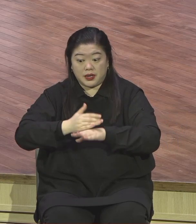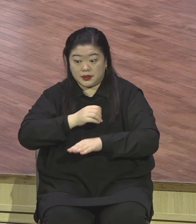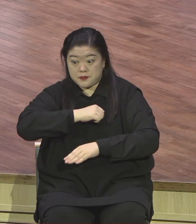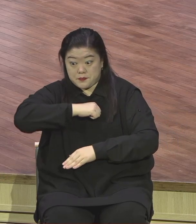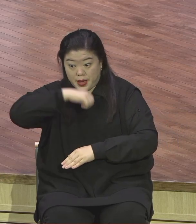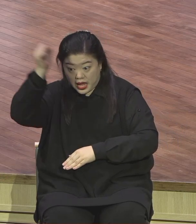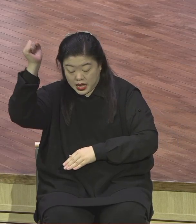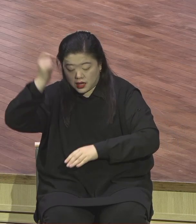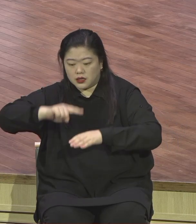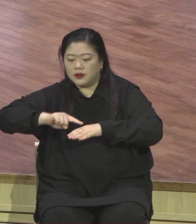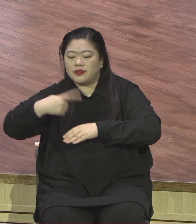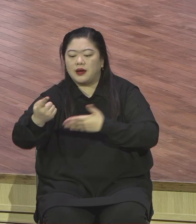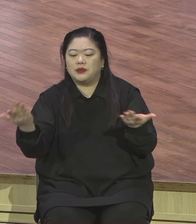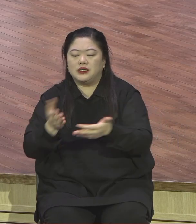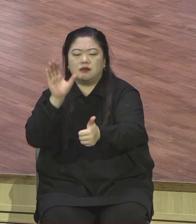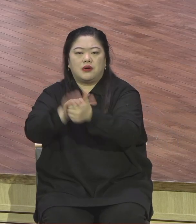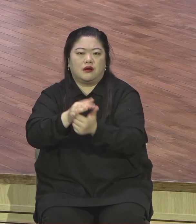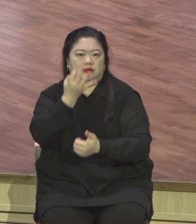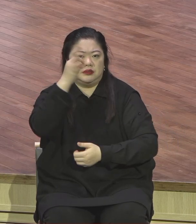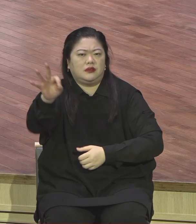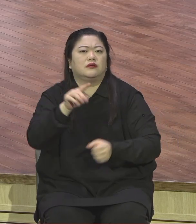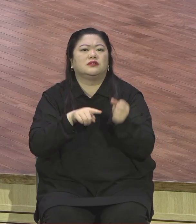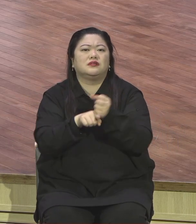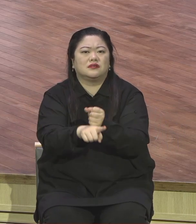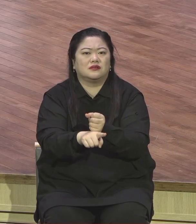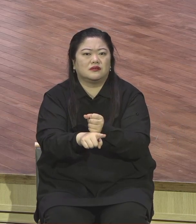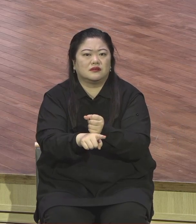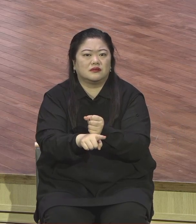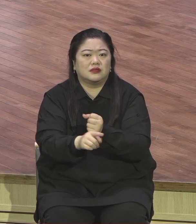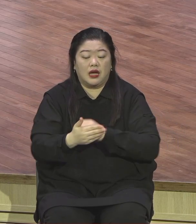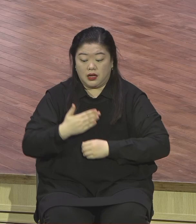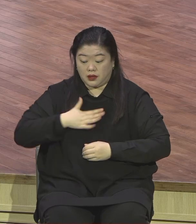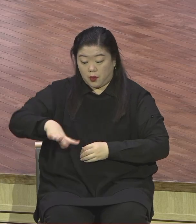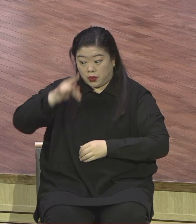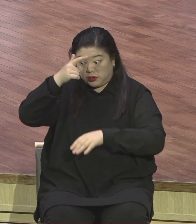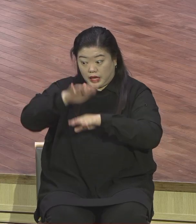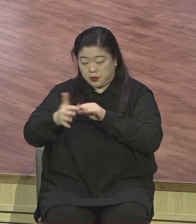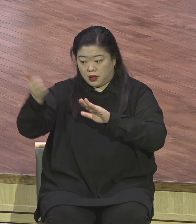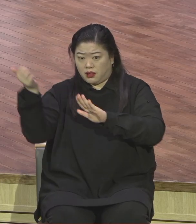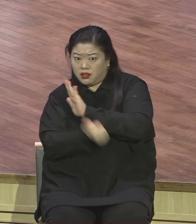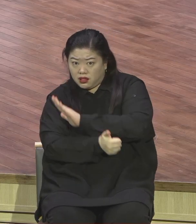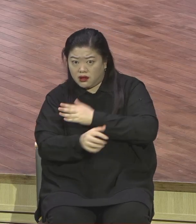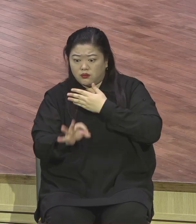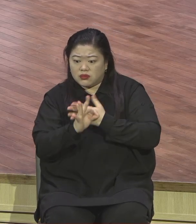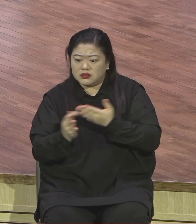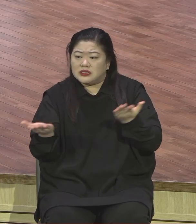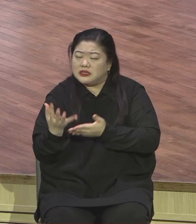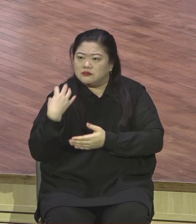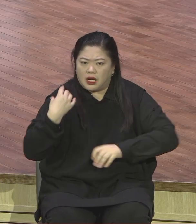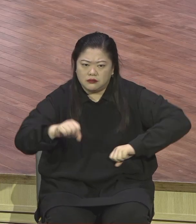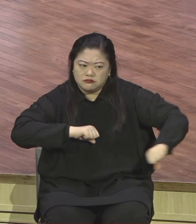영광을 돌리고 하나님 뜻을 깨닫고 그 다음에 일하는 자로 부르셨다라고 강조하고 있습니다.